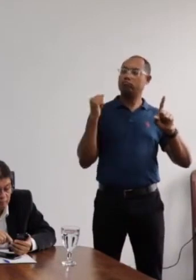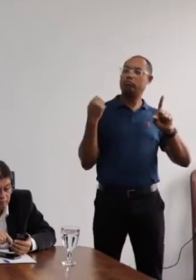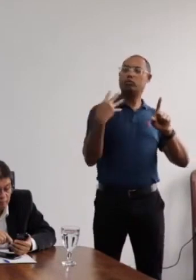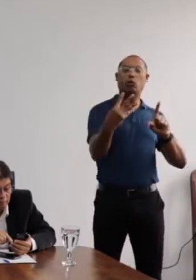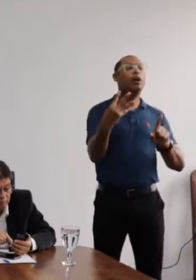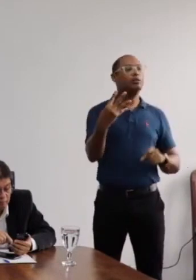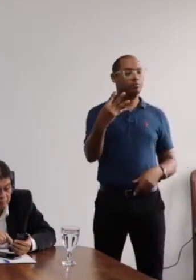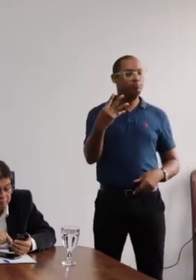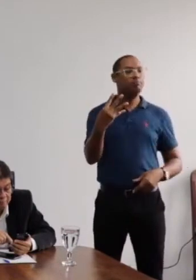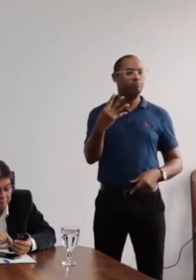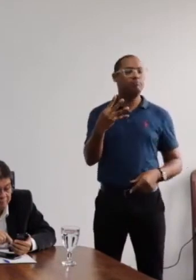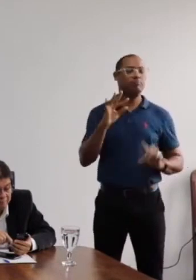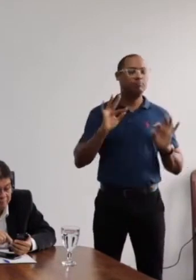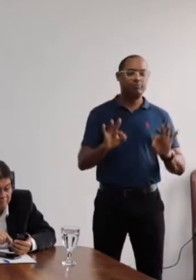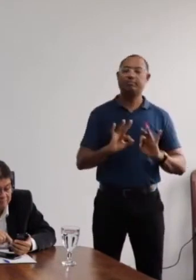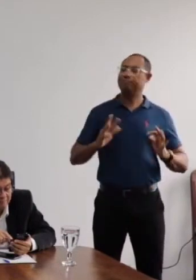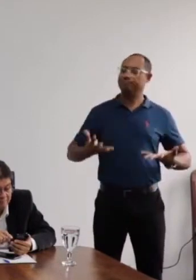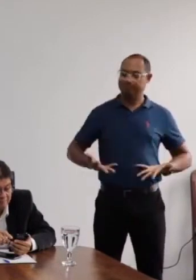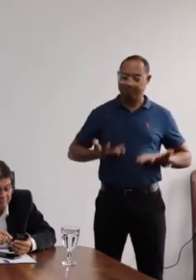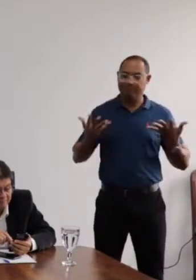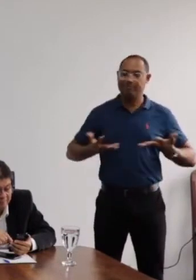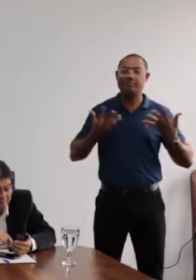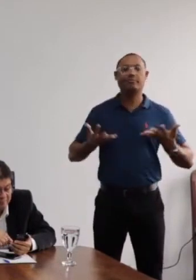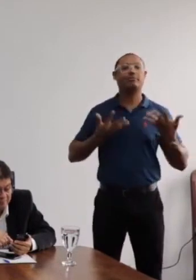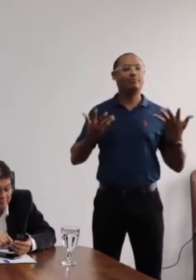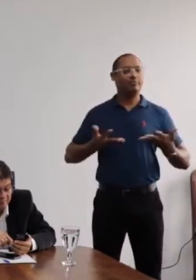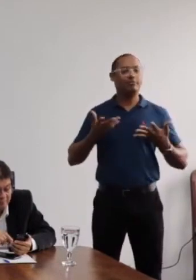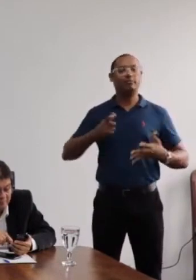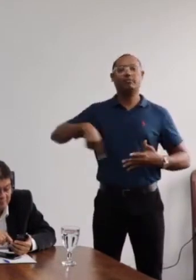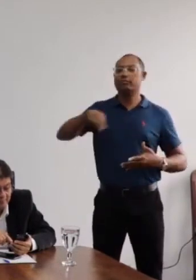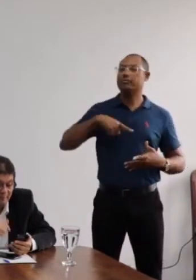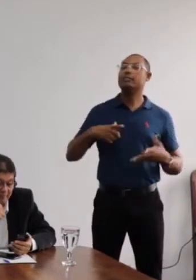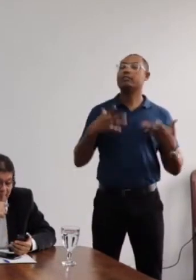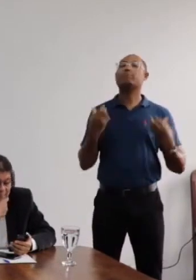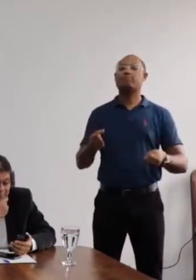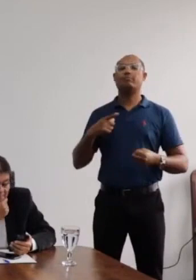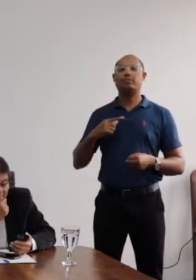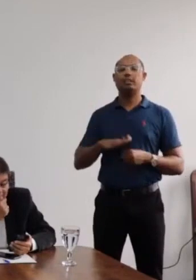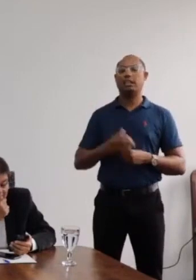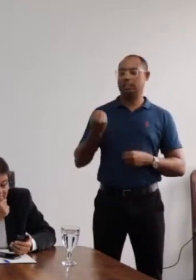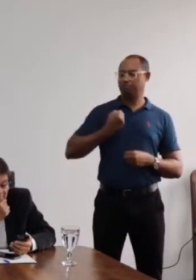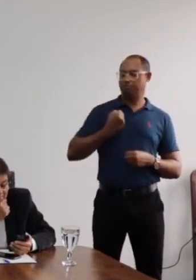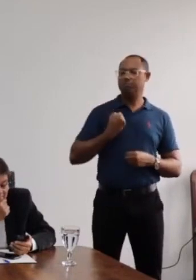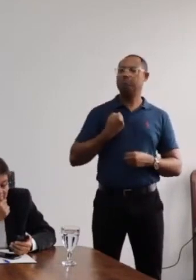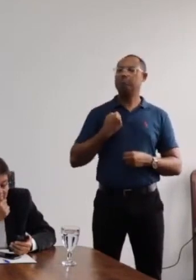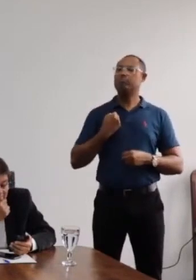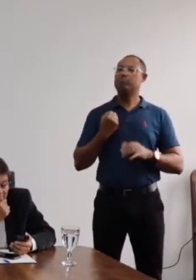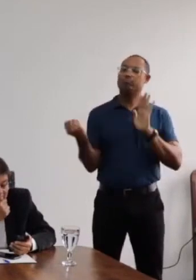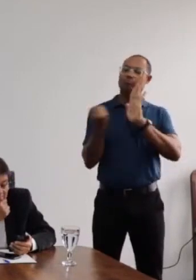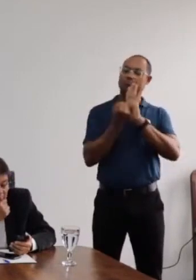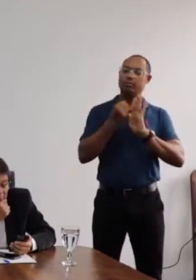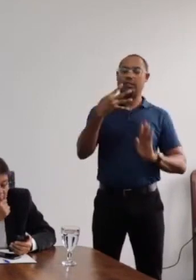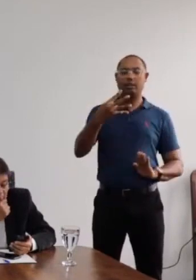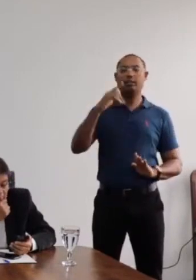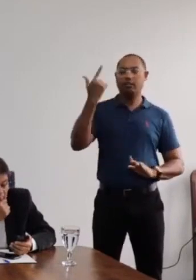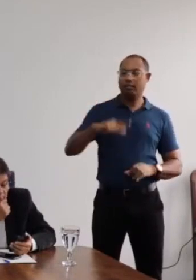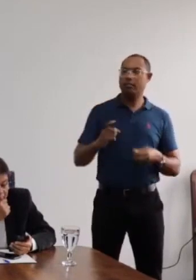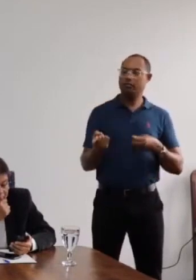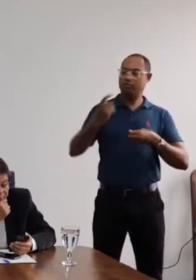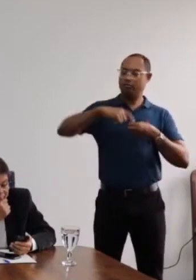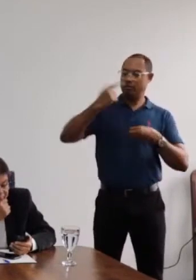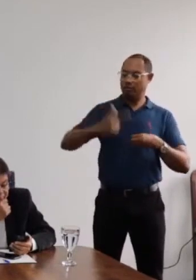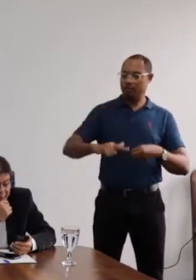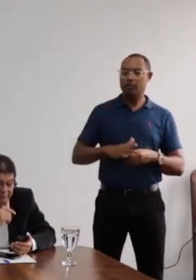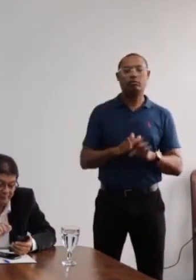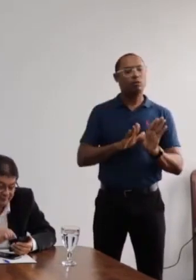queria aqui, primeiro, dizer da alegria e da satisfação de recebermos essa nota. A UFRB volta a ter novamente